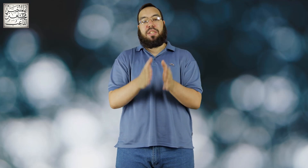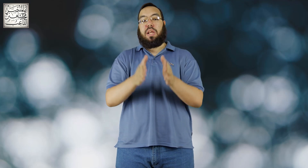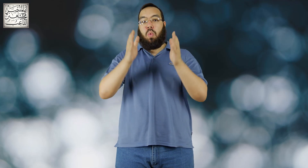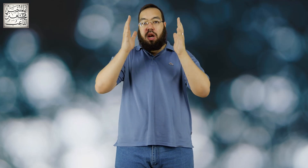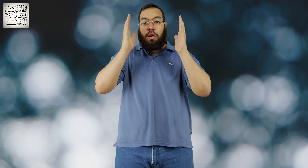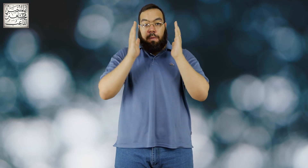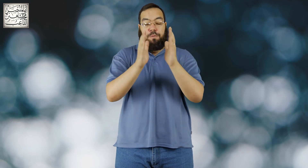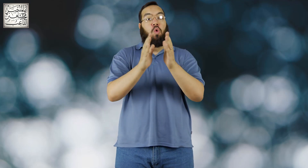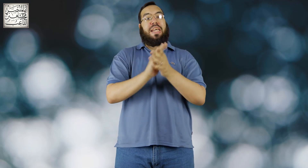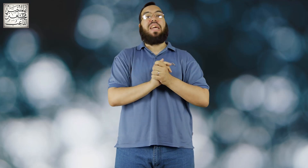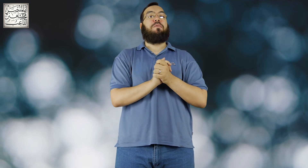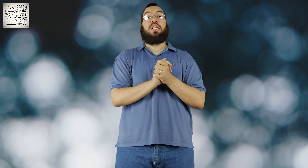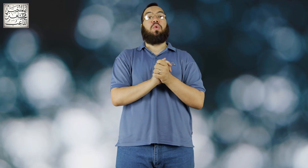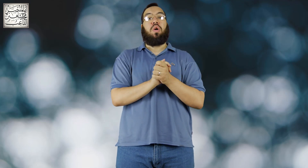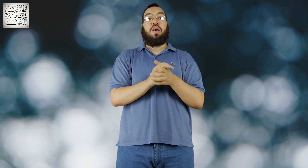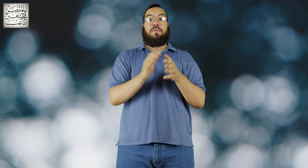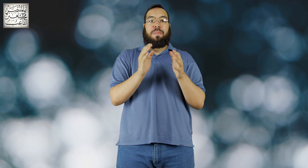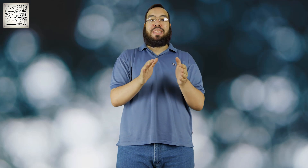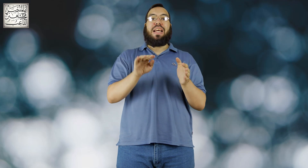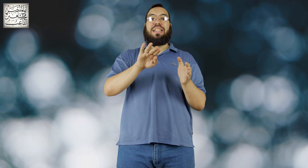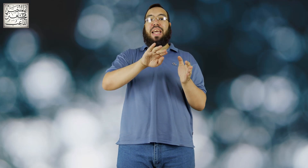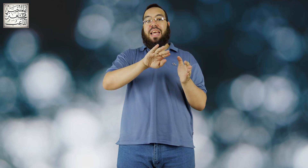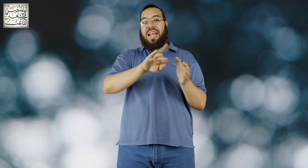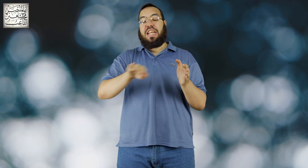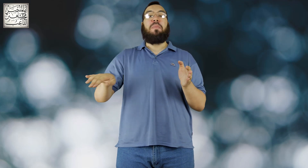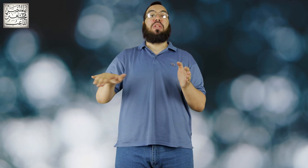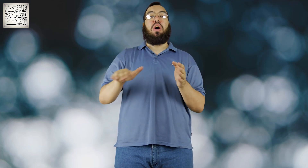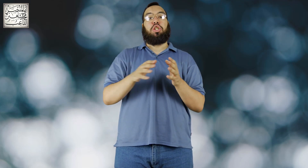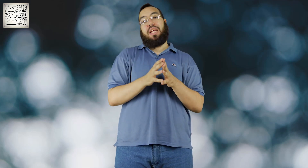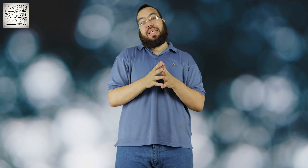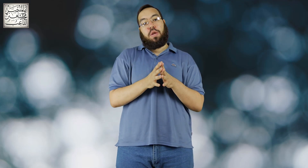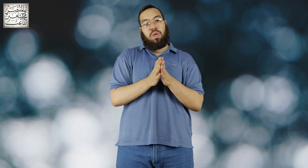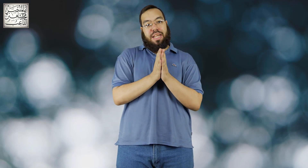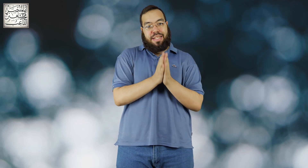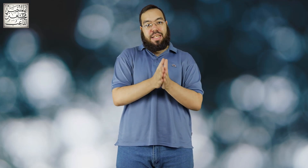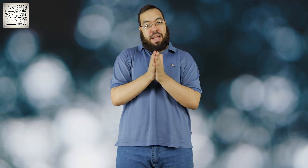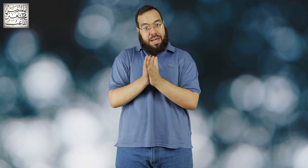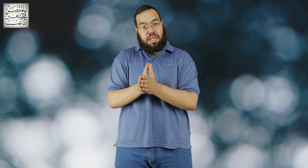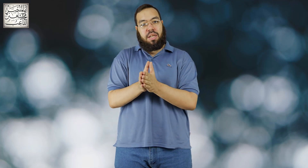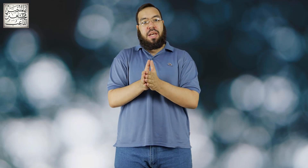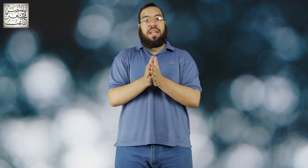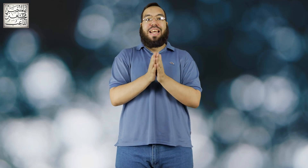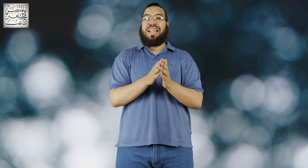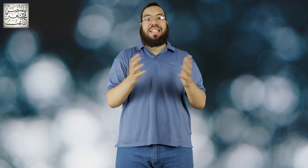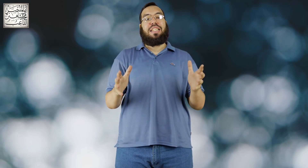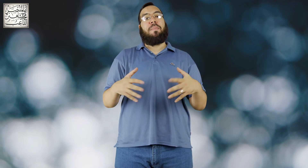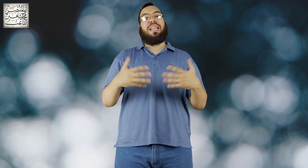بتصور 4K فيديو فبالتالي ده خلاني مختارش الكانون الدي 80 لان الدي 80